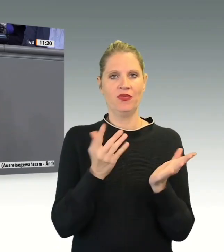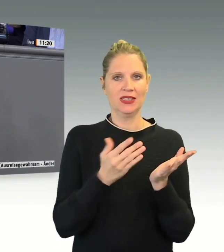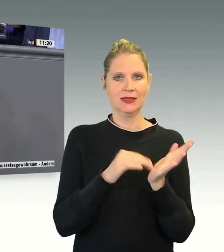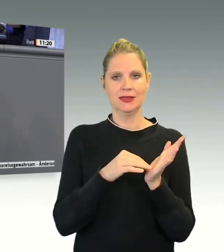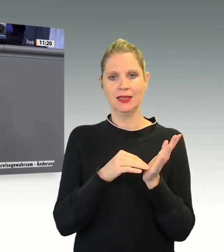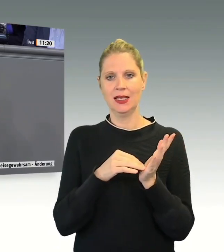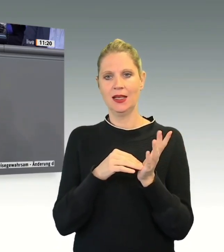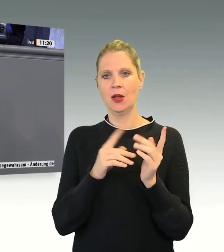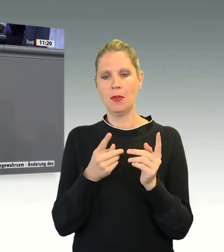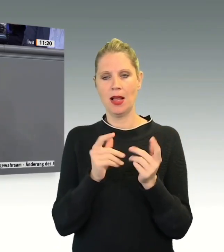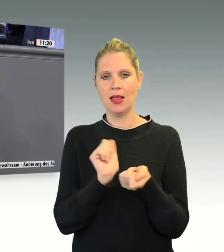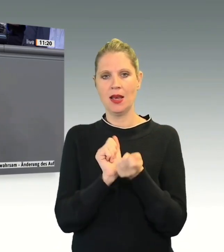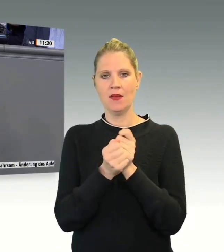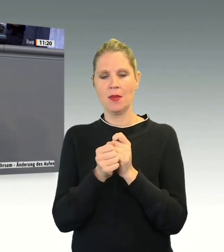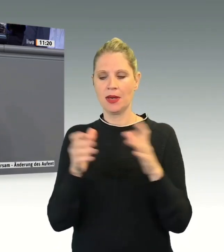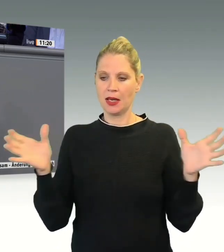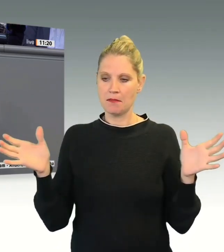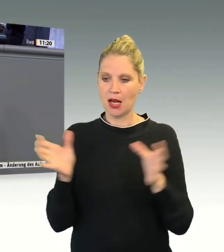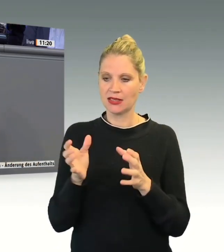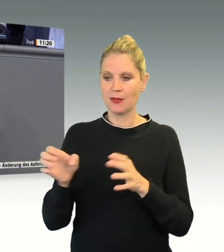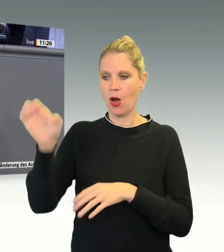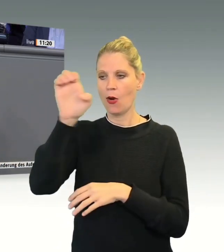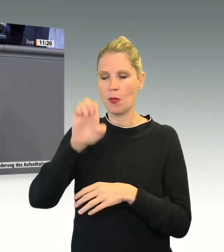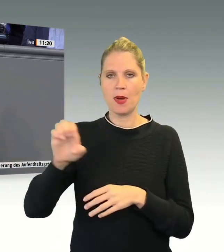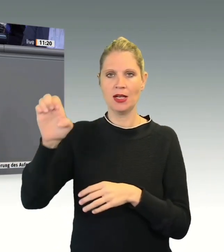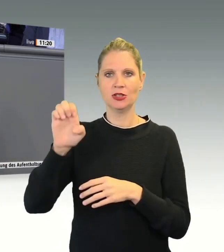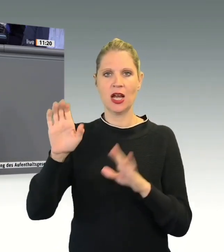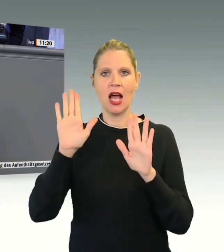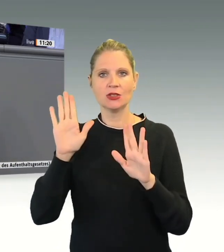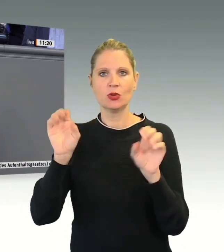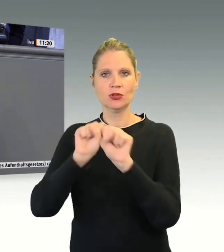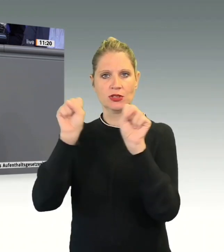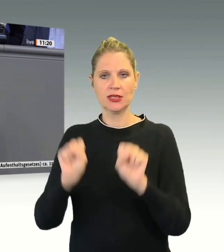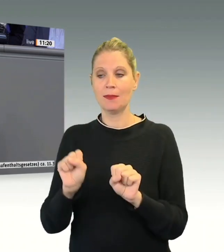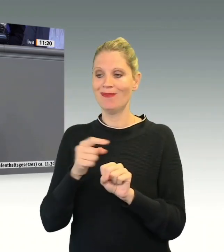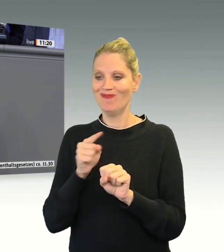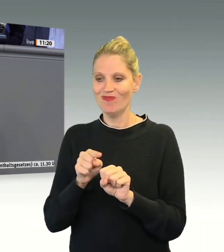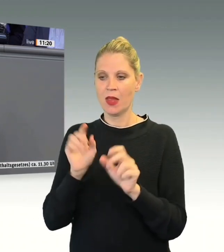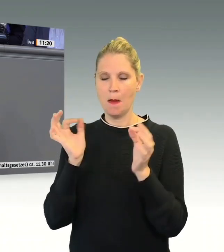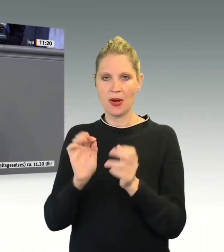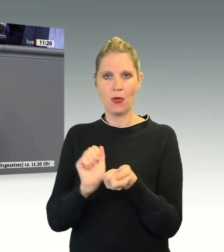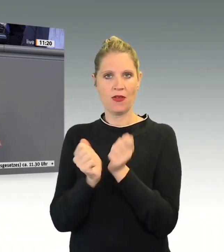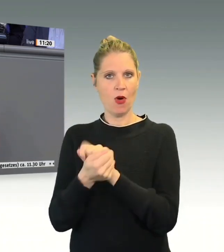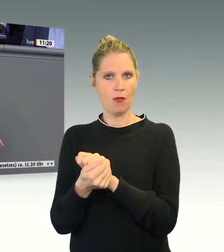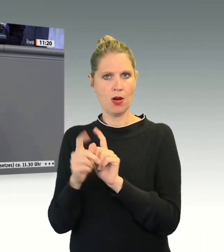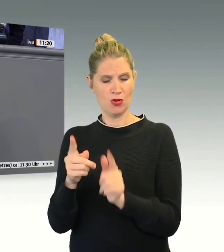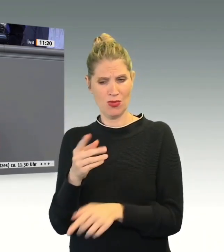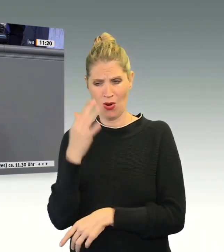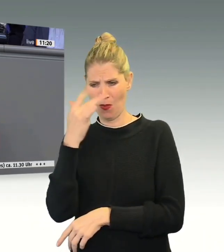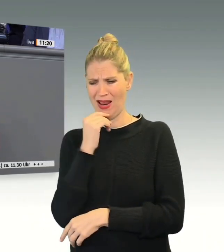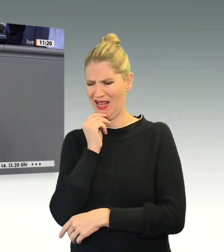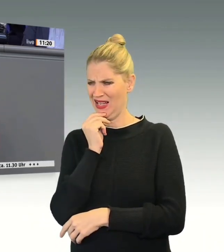auf die Reform des gemeinsamen europäischen Asylsystems. Natürlich brauchen wir eine solche Reform. Denn man muss sich doch mal die Frage stellen, ob es nicht